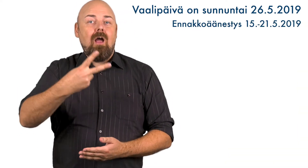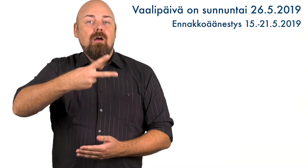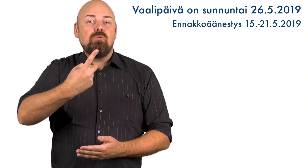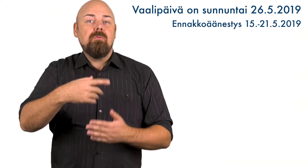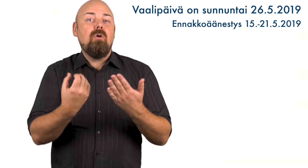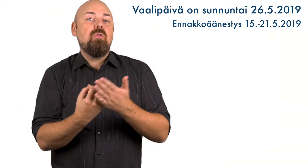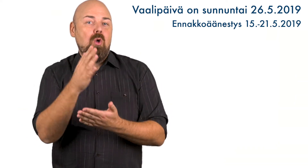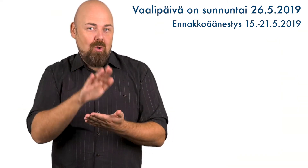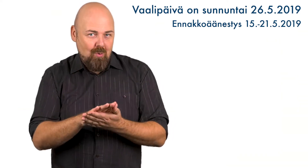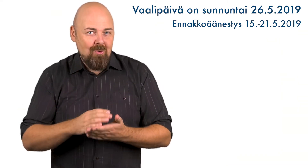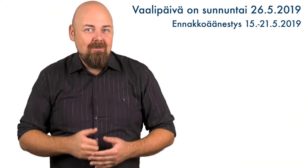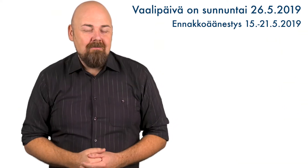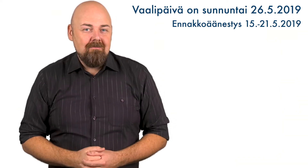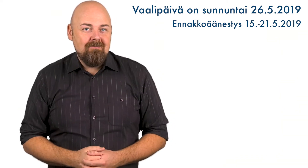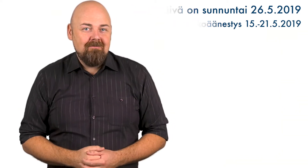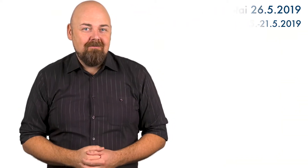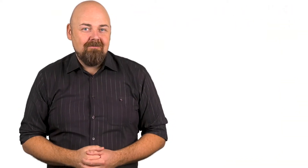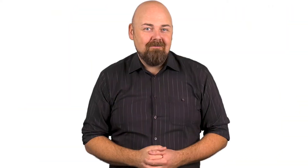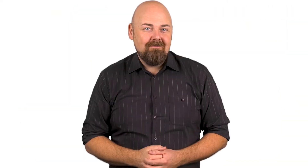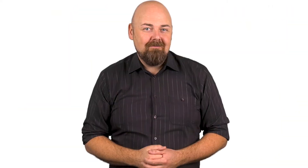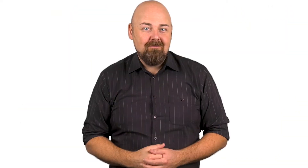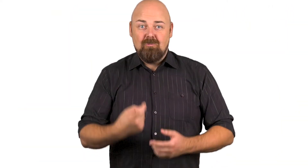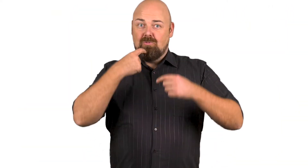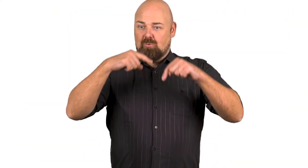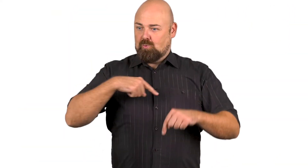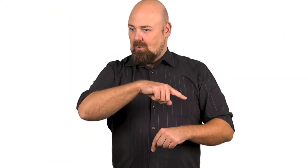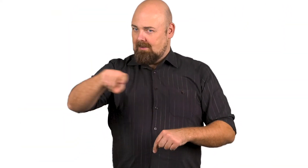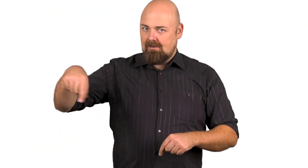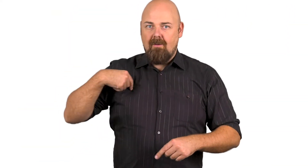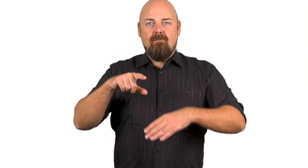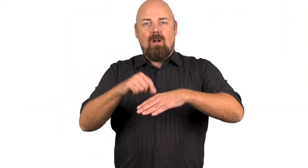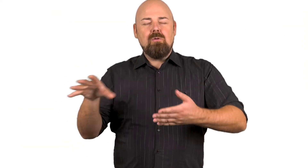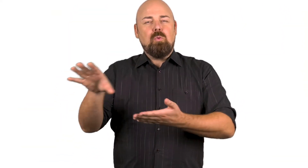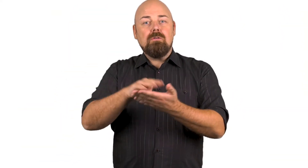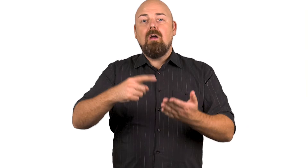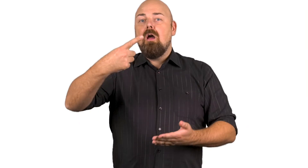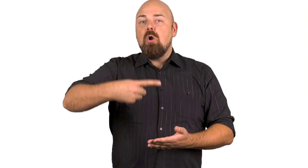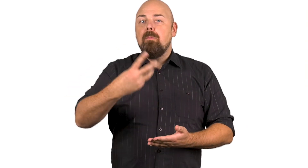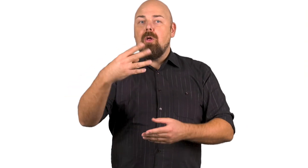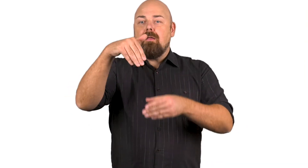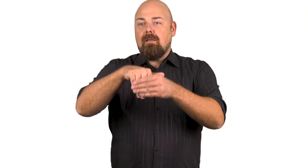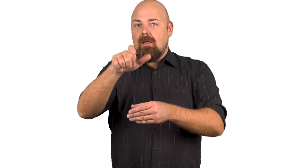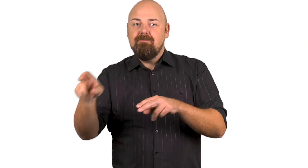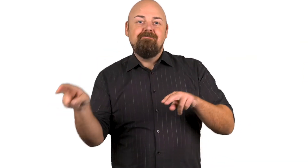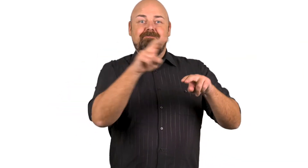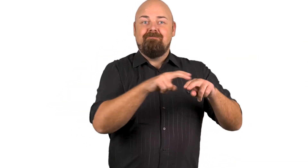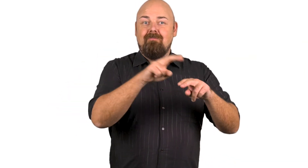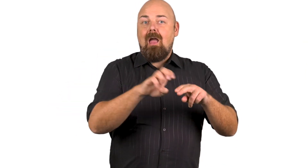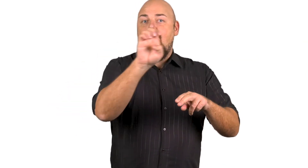15–21. toukokuuta. Suomesta valitaan Euroopan parlamenttiin 13